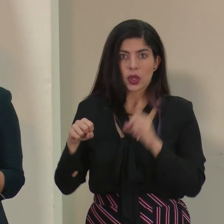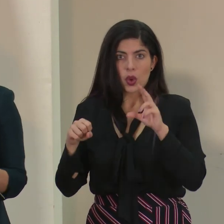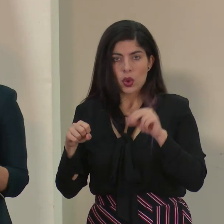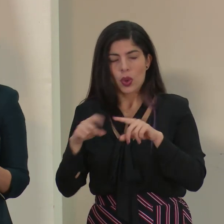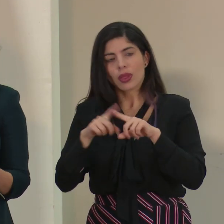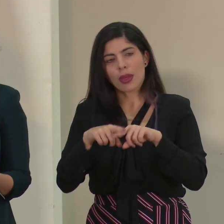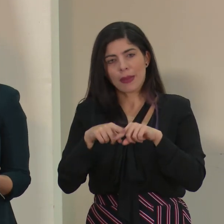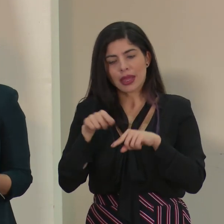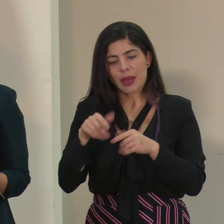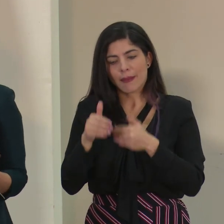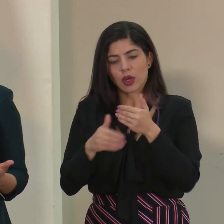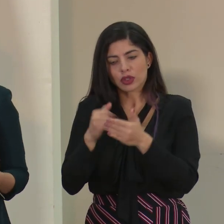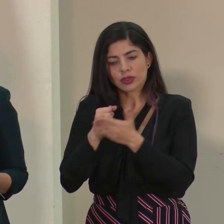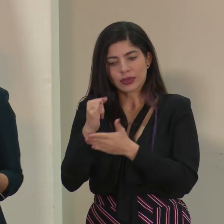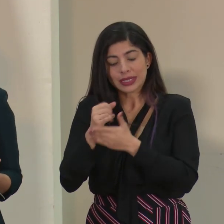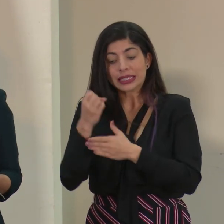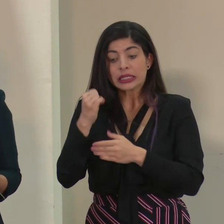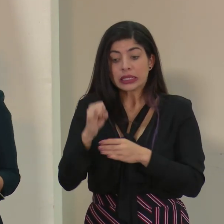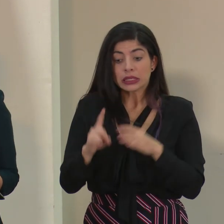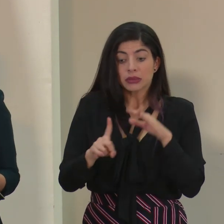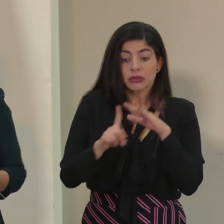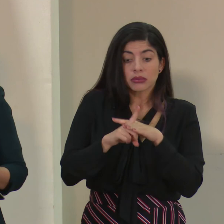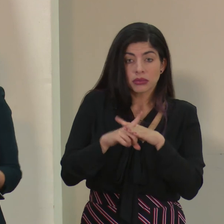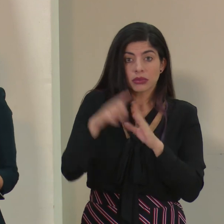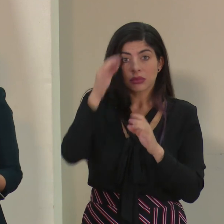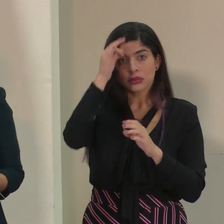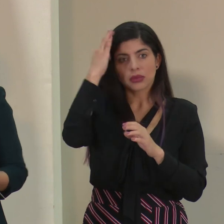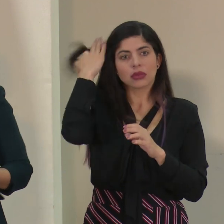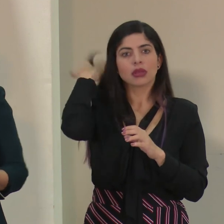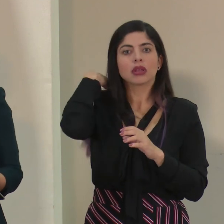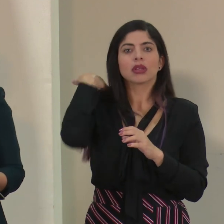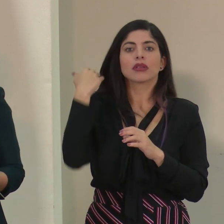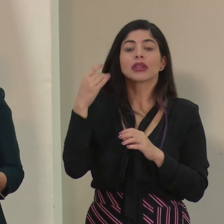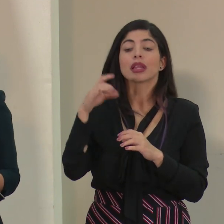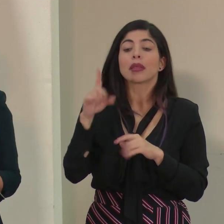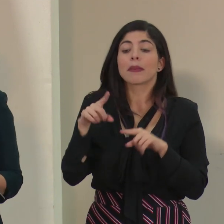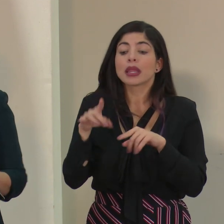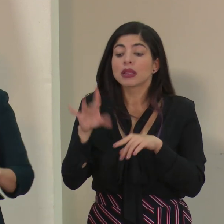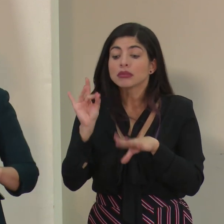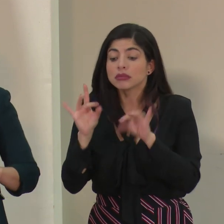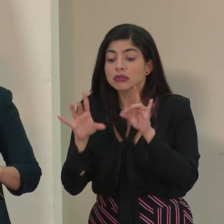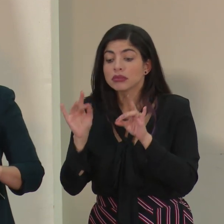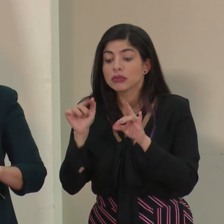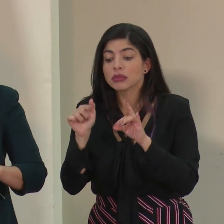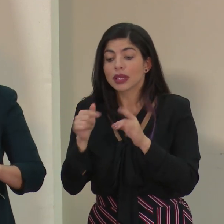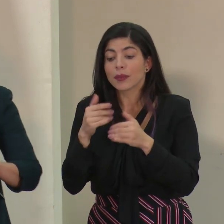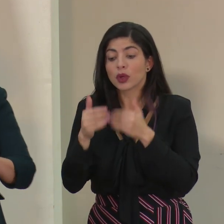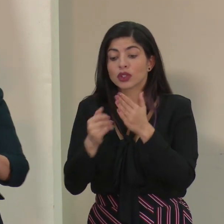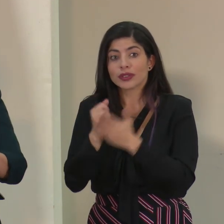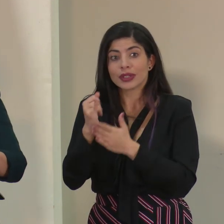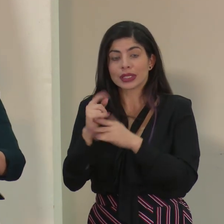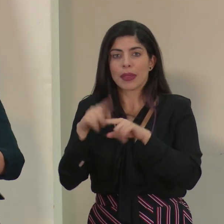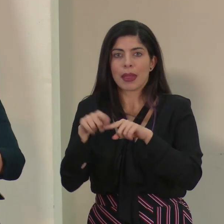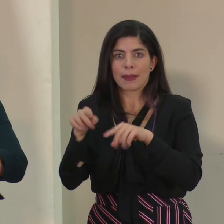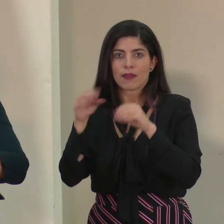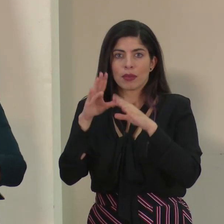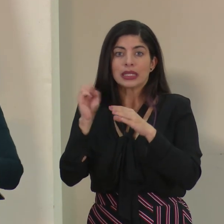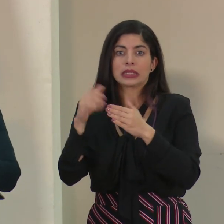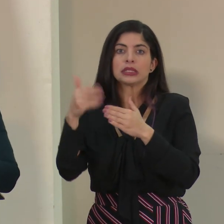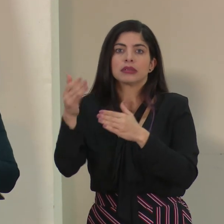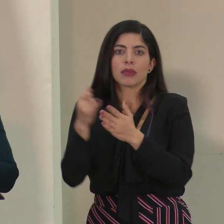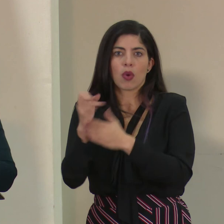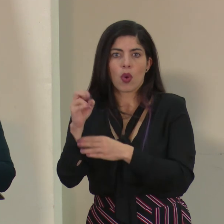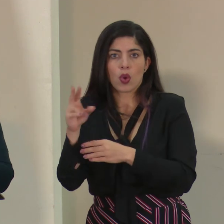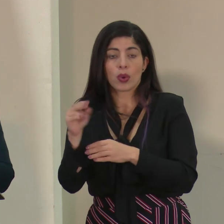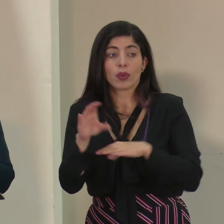corresponde, dependiendo si se encuentra o de los hallazgos que se hagan en la investigación preliminar. En cuanto a las